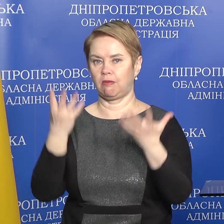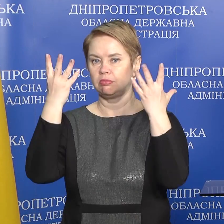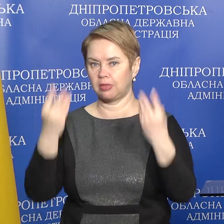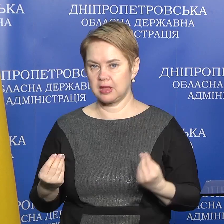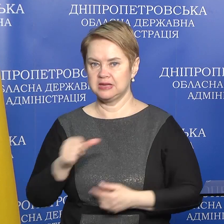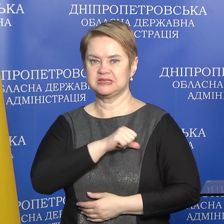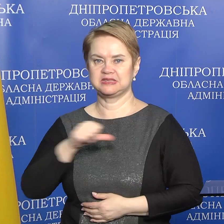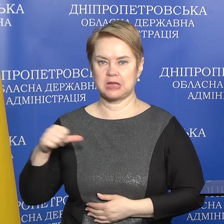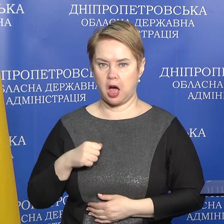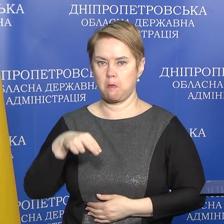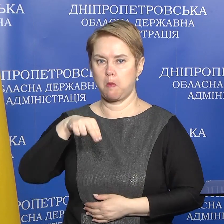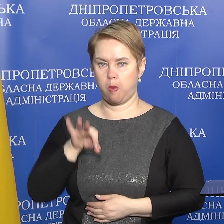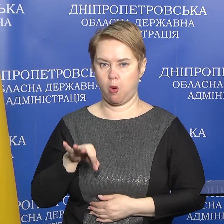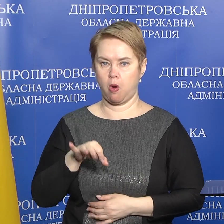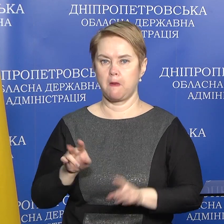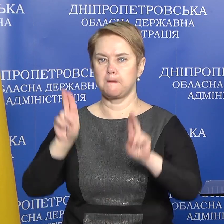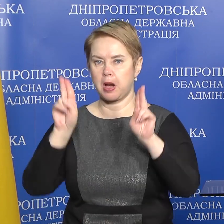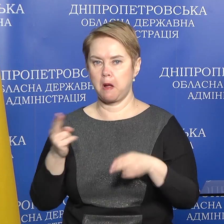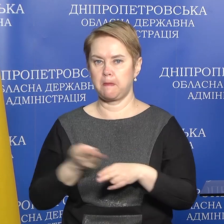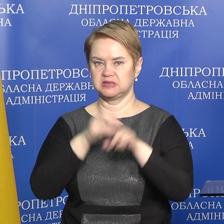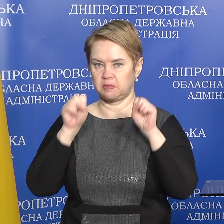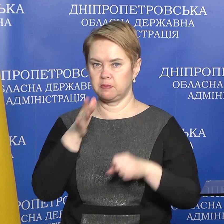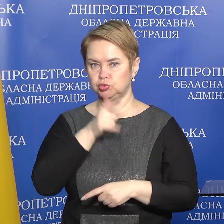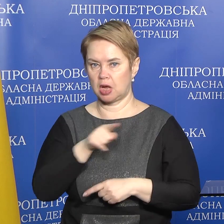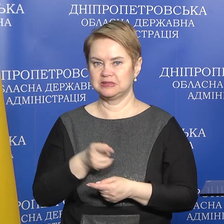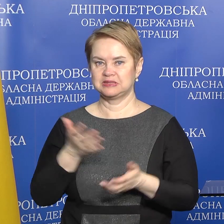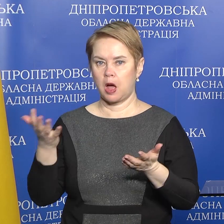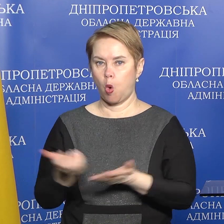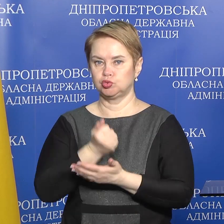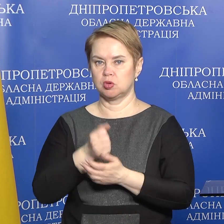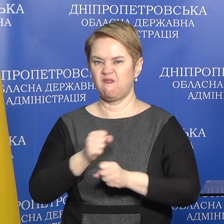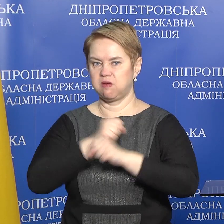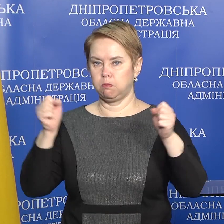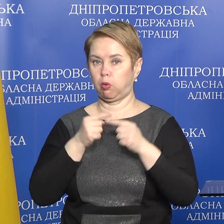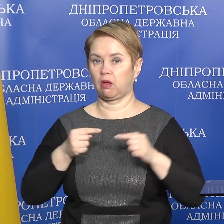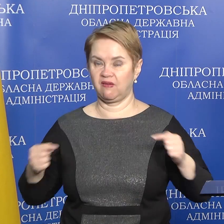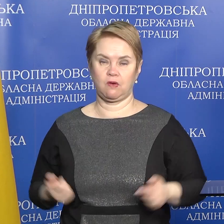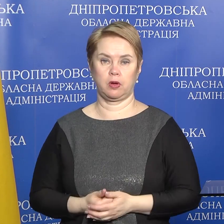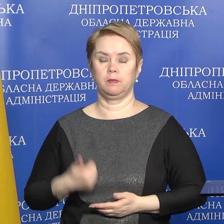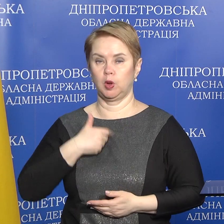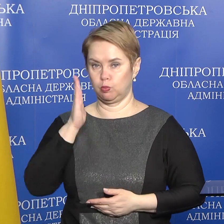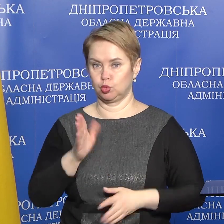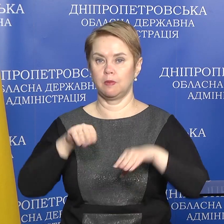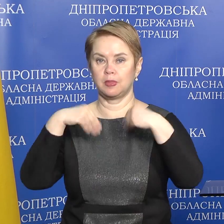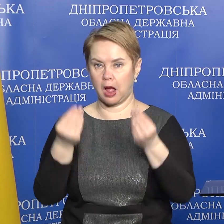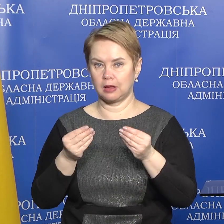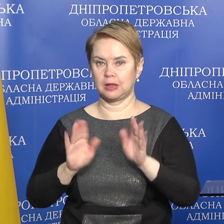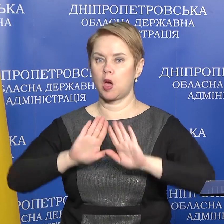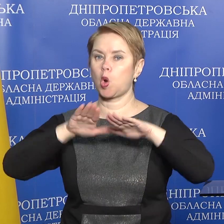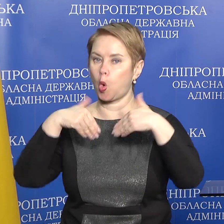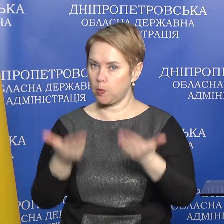день саме по правилам безпеки під час знаходження вибухівок. Ми будемо надавати і